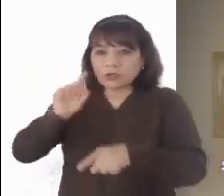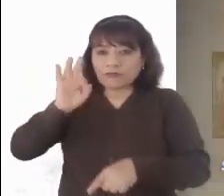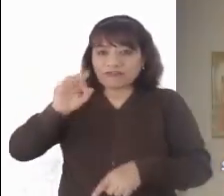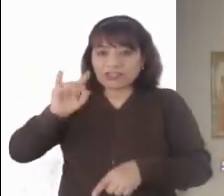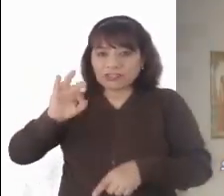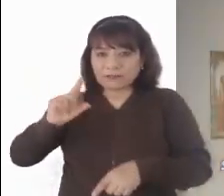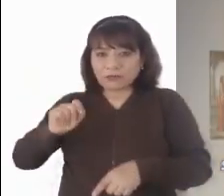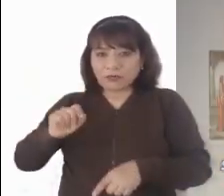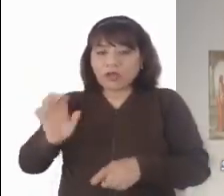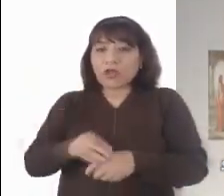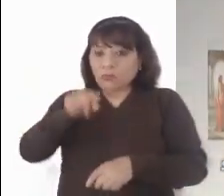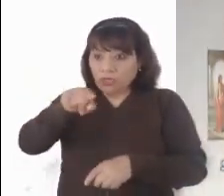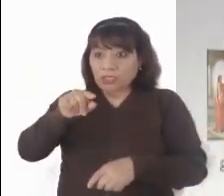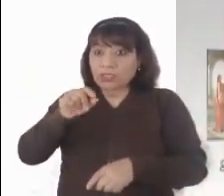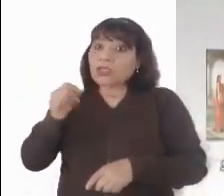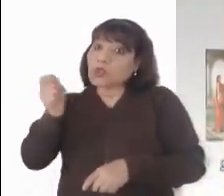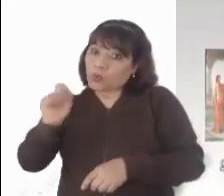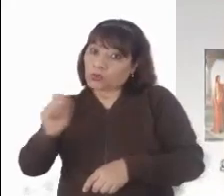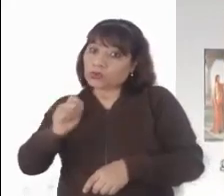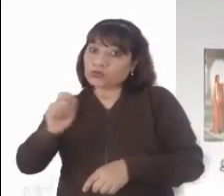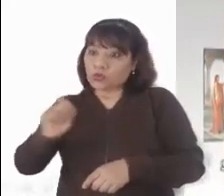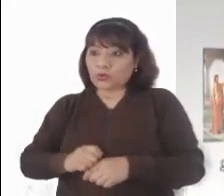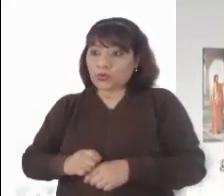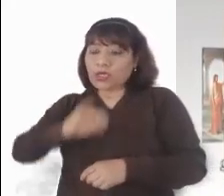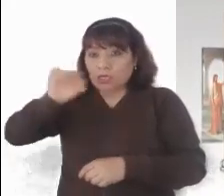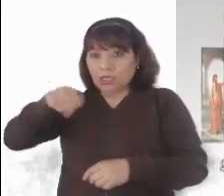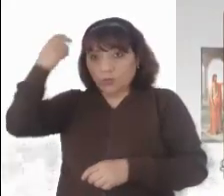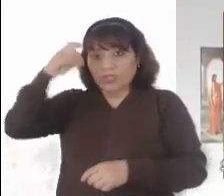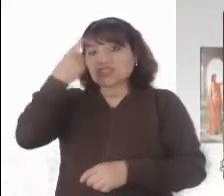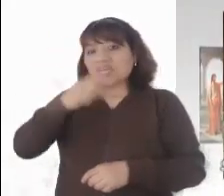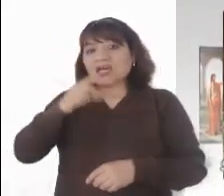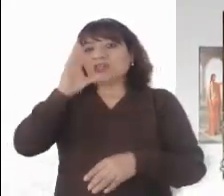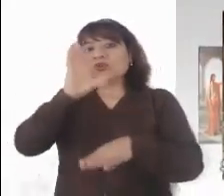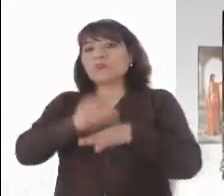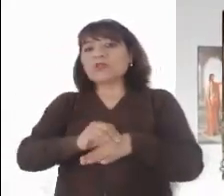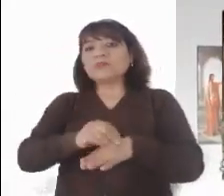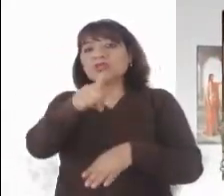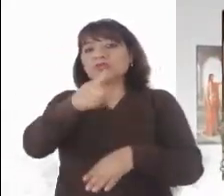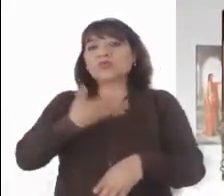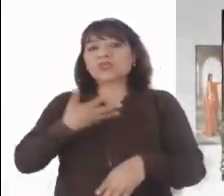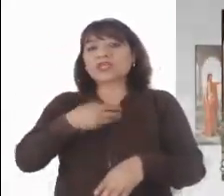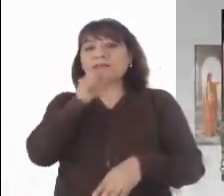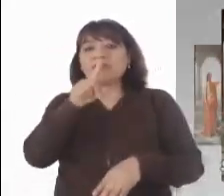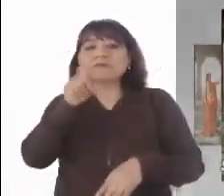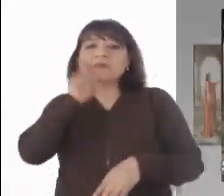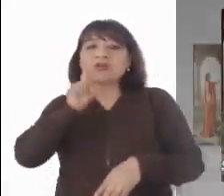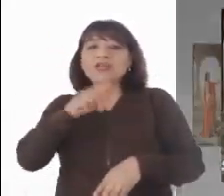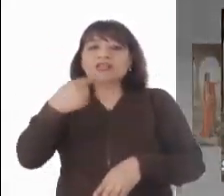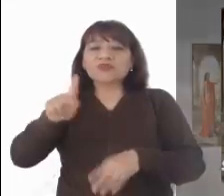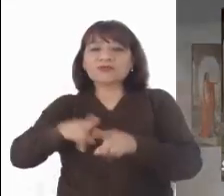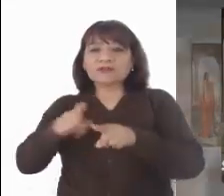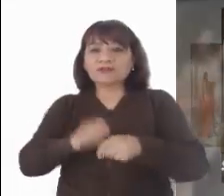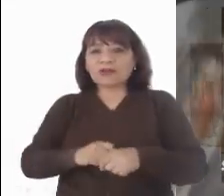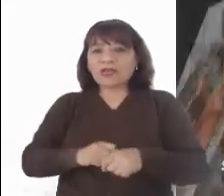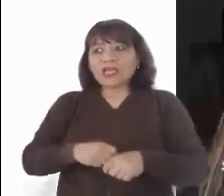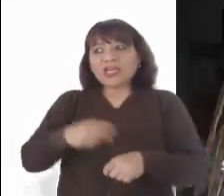Pues Juan le decía a Herodes que no le estaba permitido tenerla por mujer. Y aunque quería quitarle la vida, le tenía miedo a la